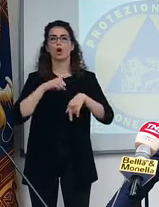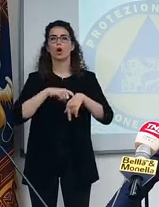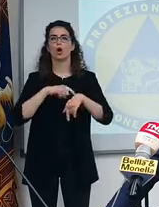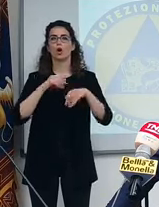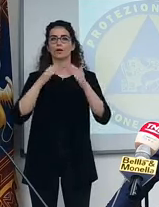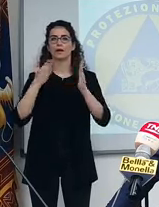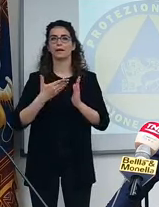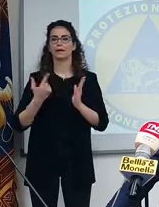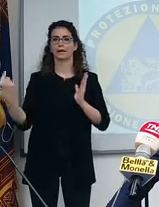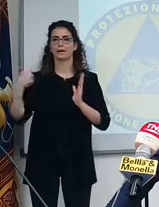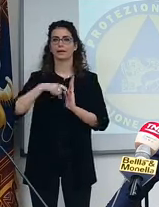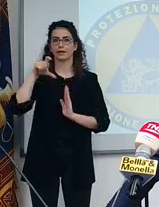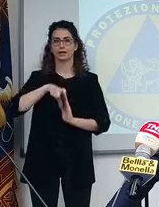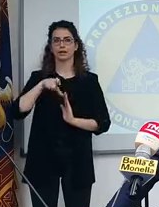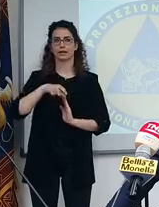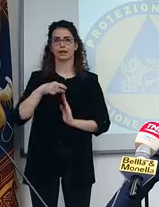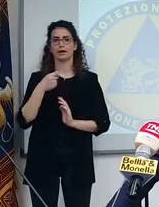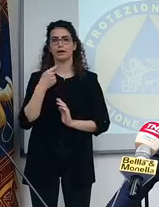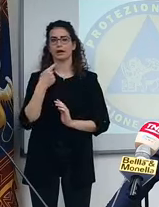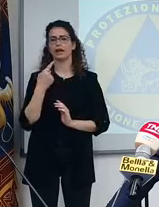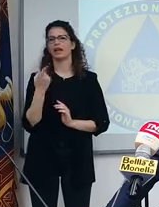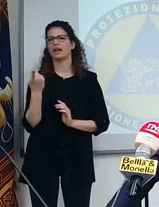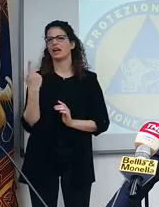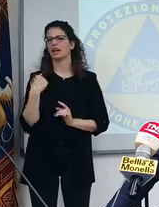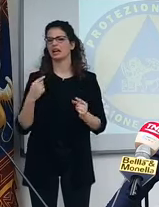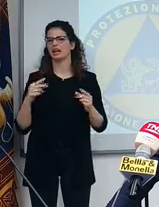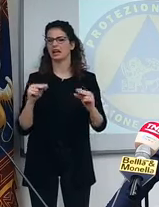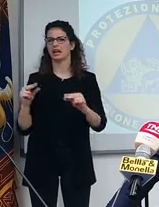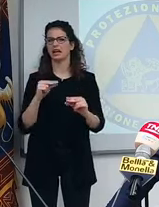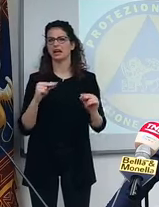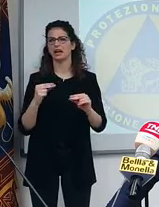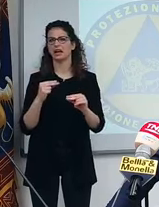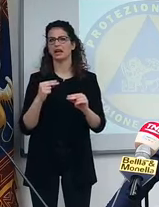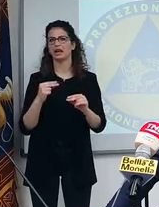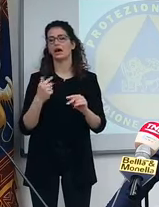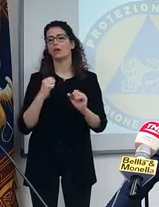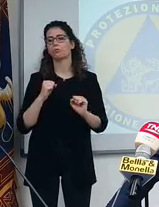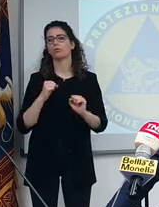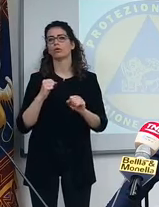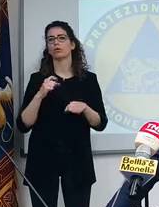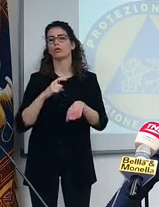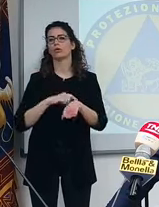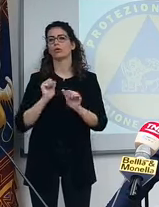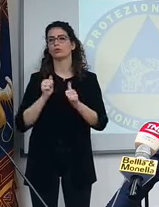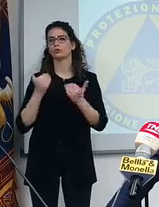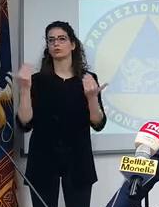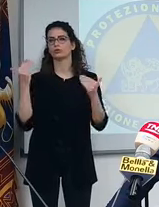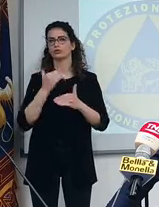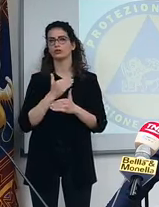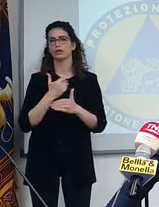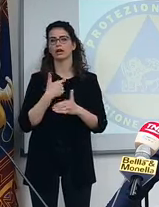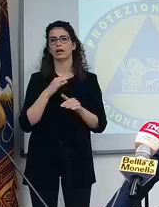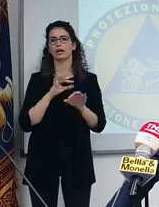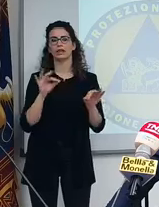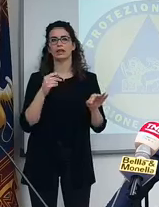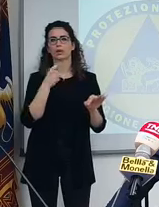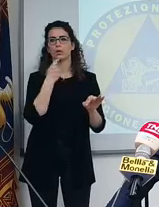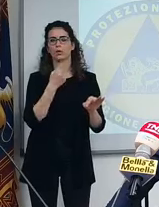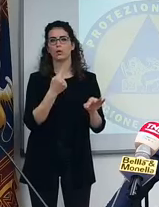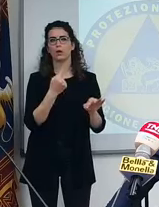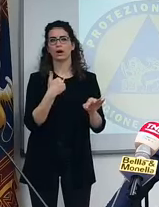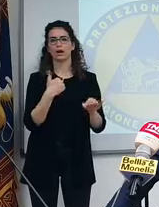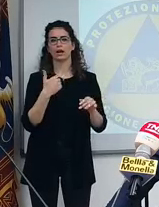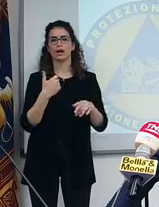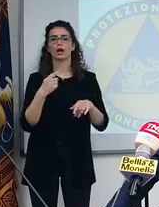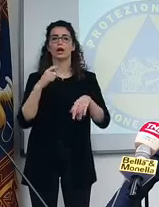che ieri alcune voci lo spostavano alle 23.000 si è stato detto che il coprifuoco perché non toglierlo